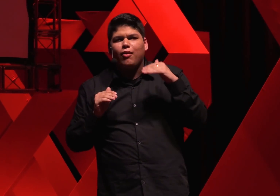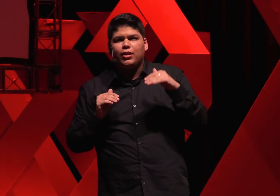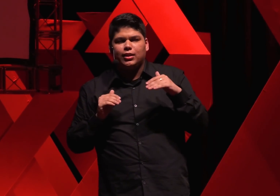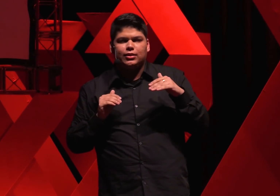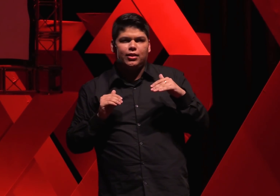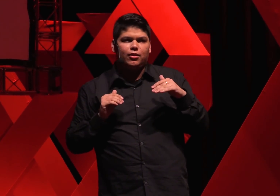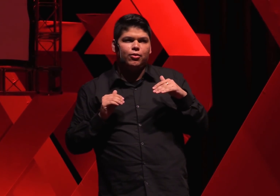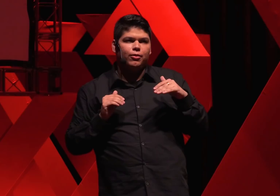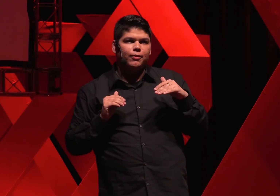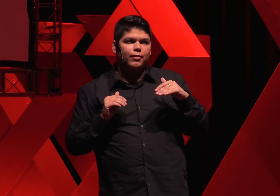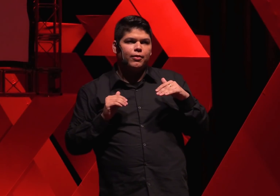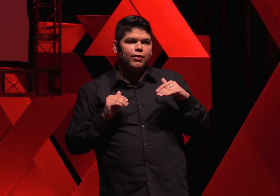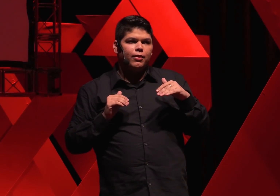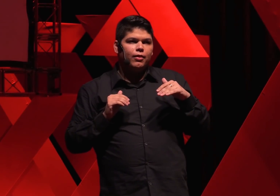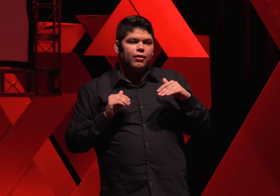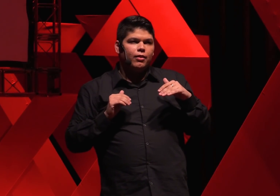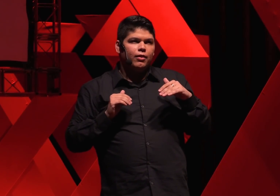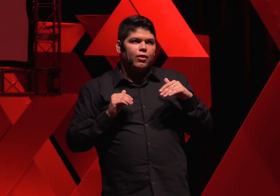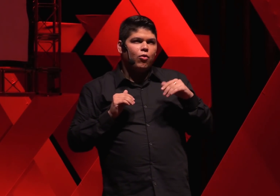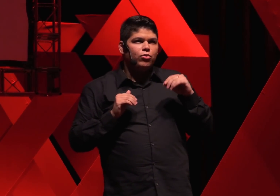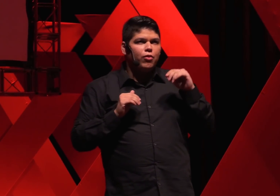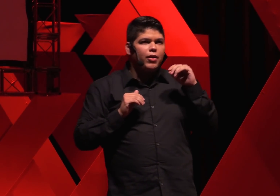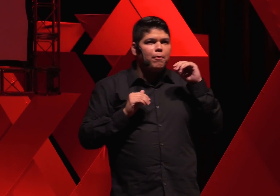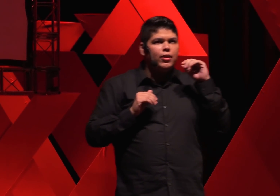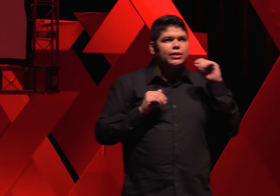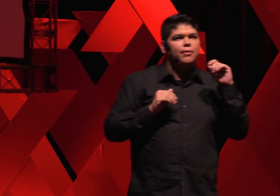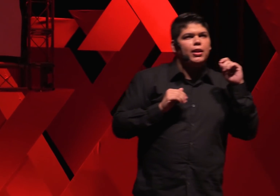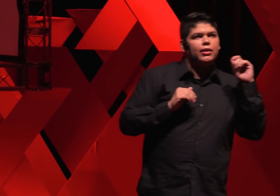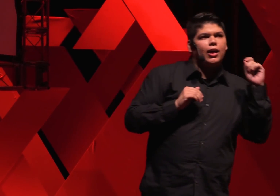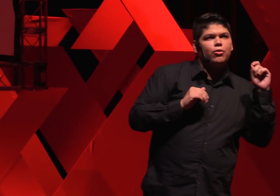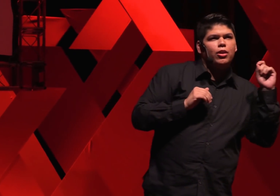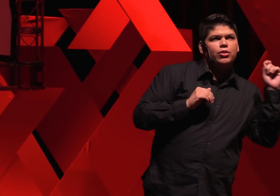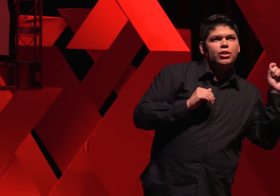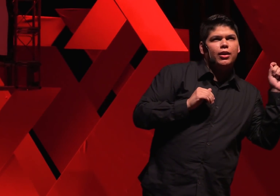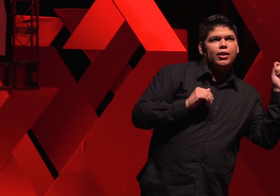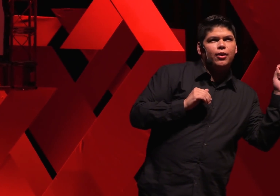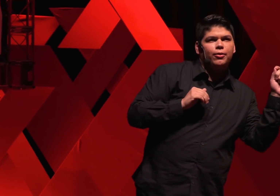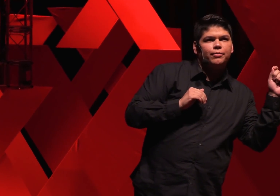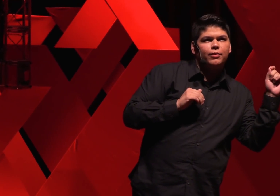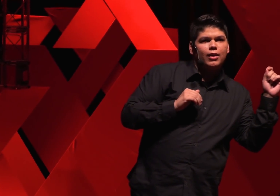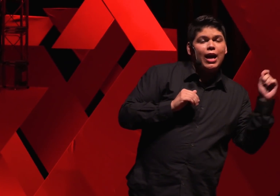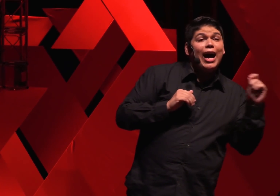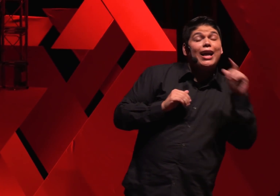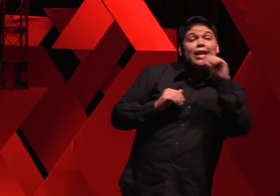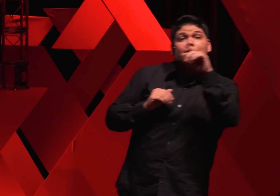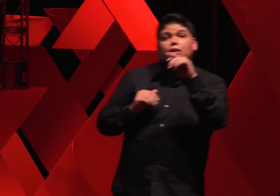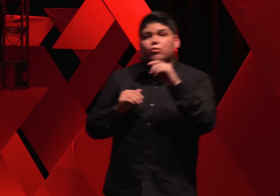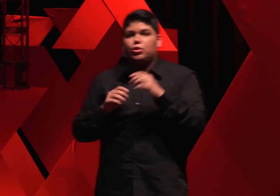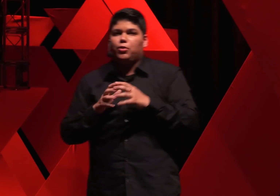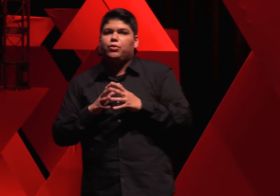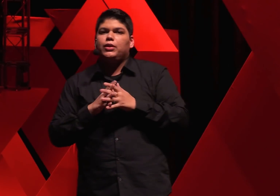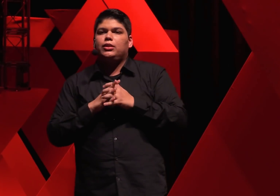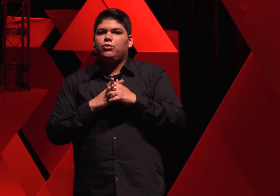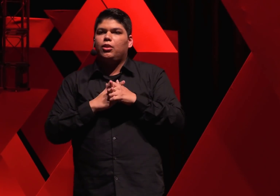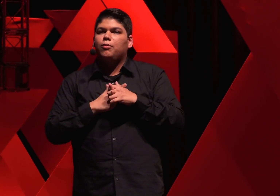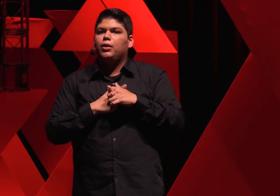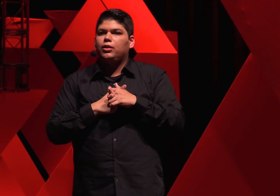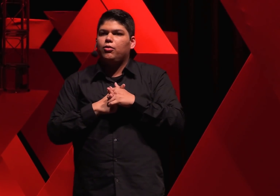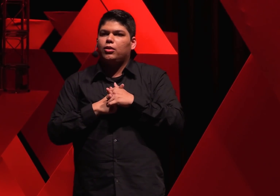anoitecendo, quando eu vi a polícia militar do Rio de Janeiro agredindo os meus vizinhos da Umbanda e do